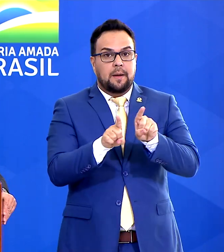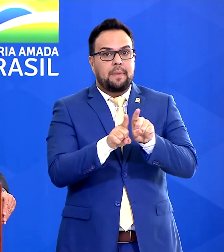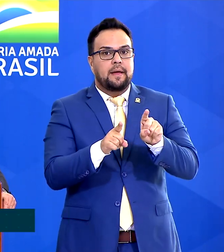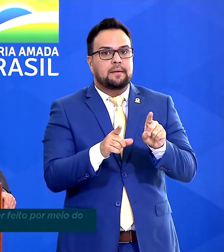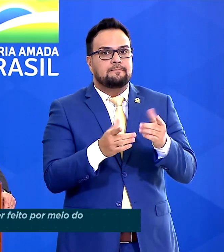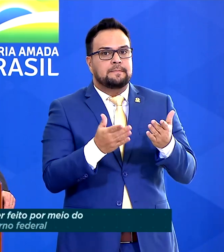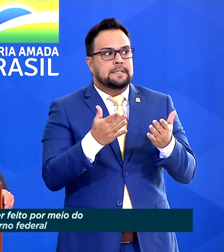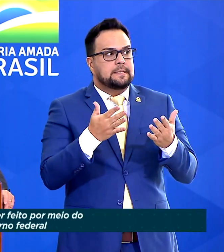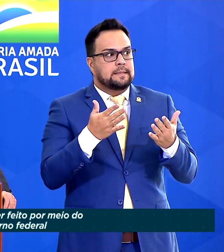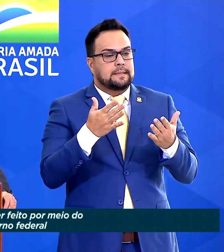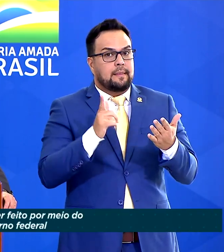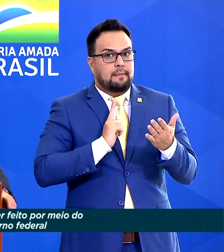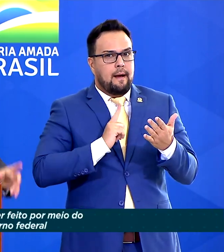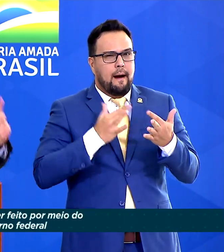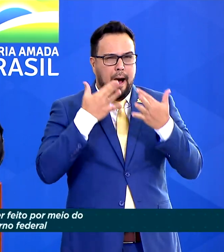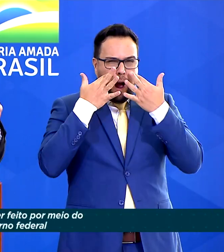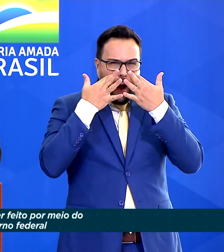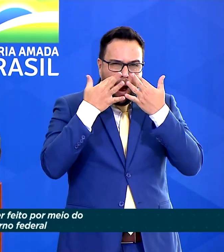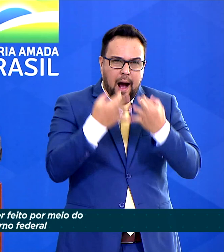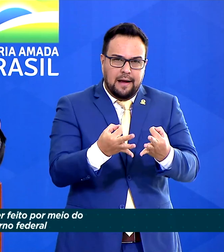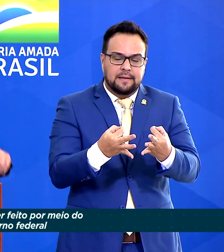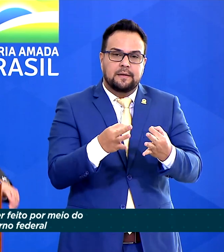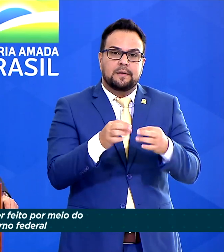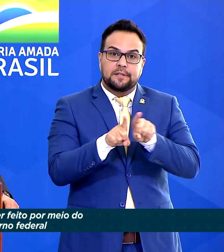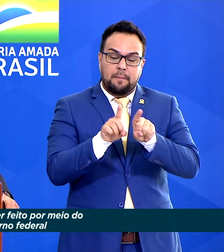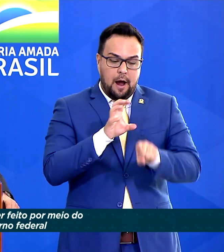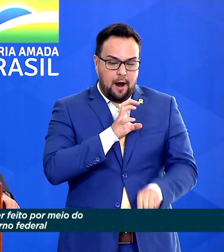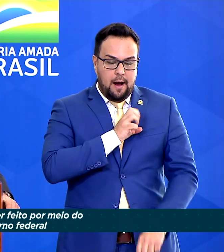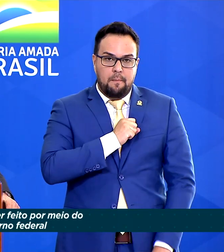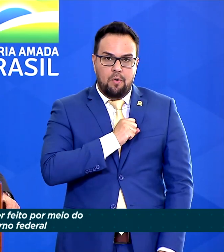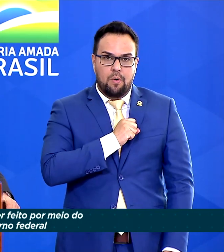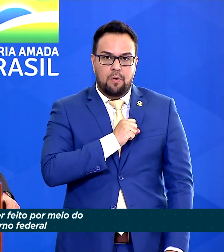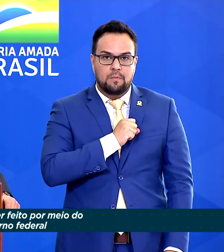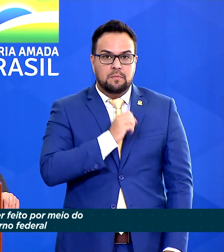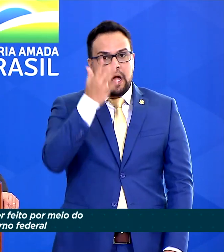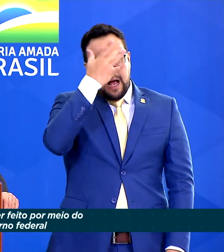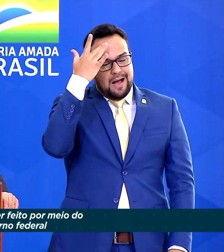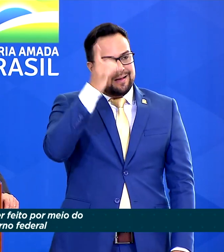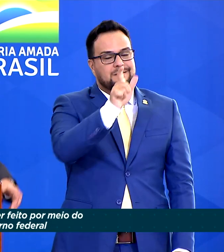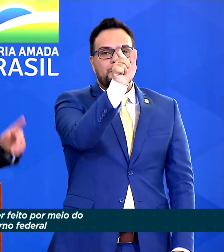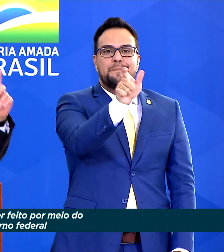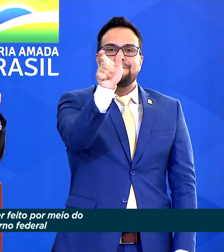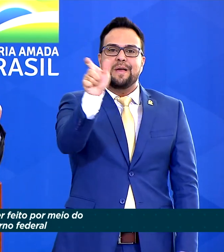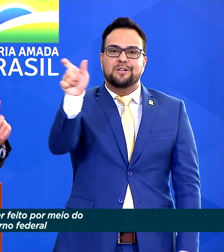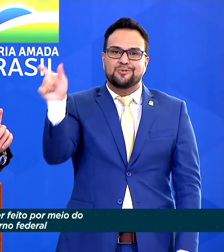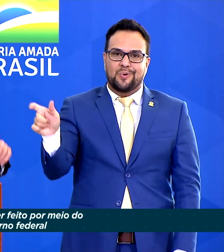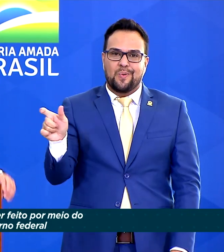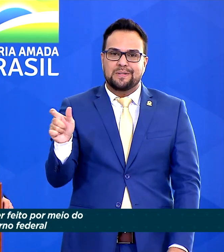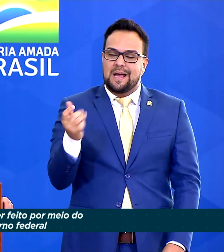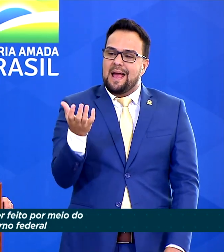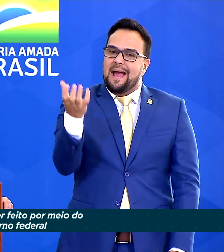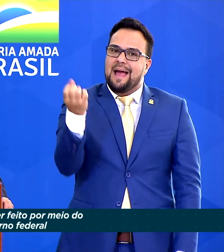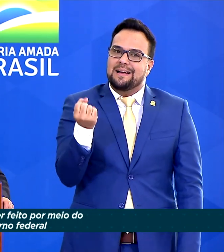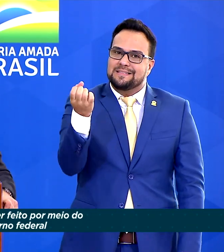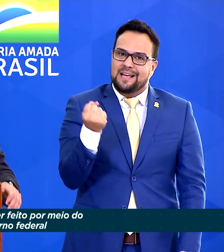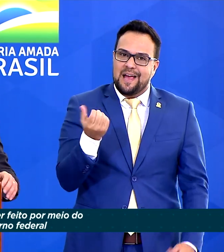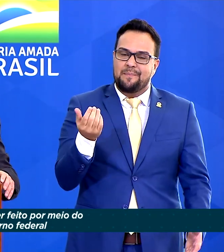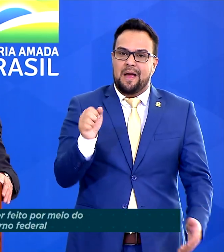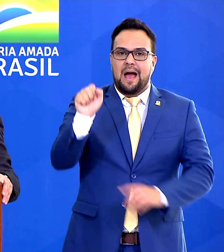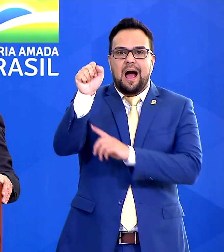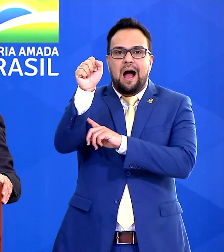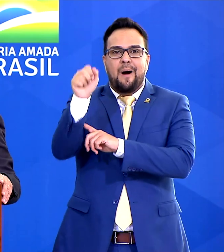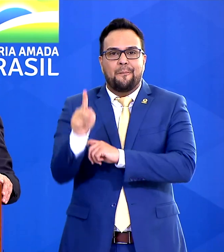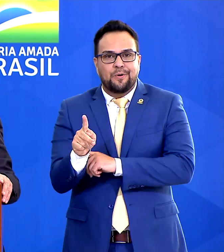com muita atenção e com muito amor ao segurado, ao beneficiário, ao